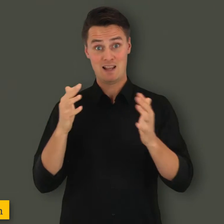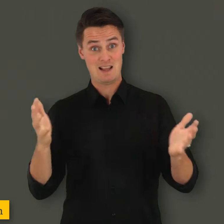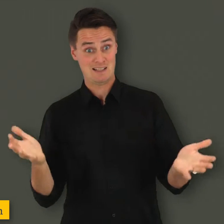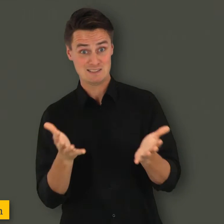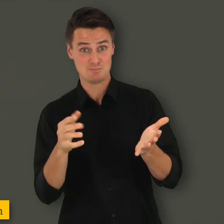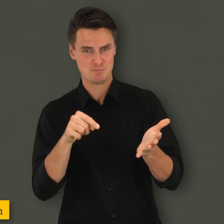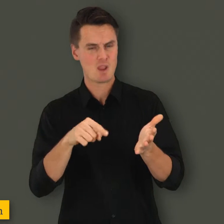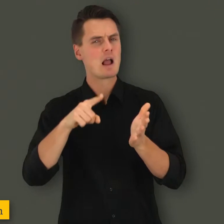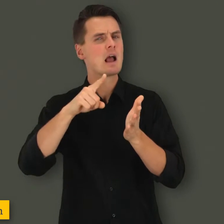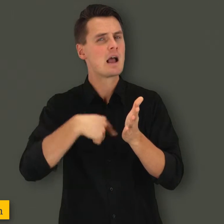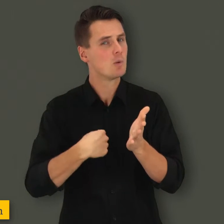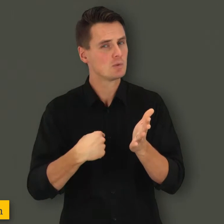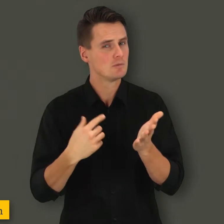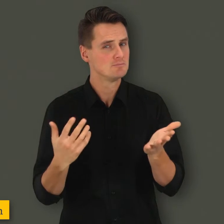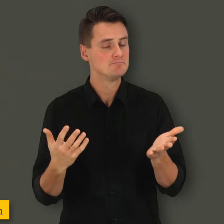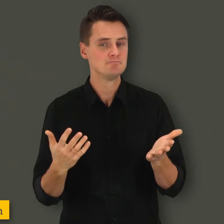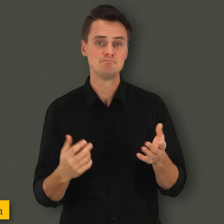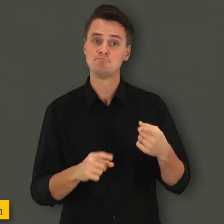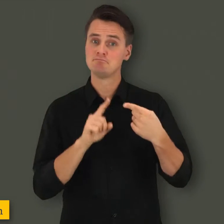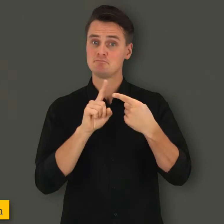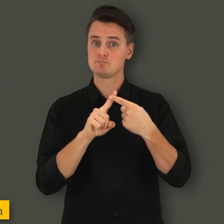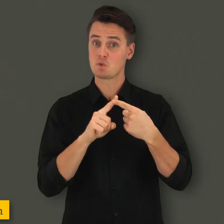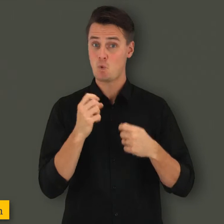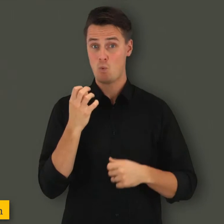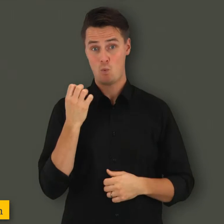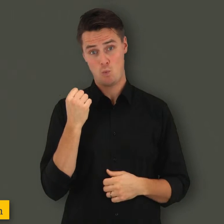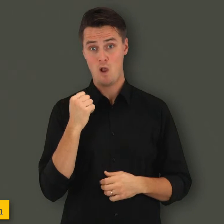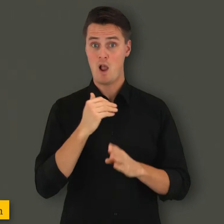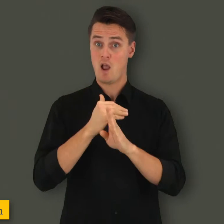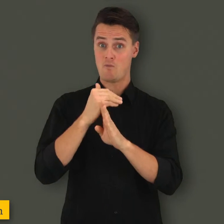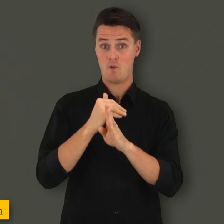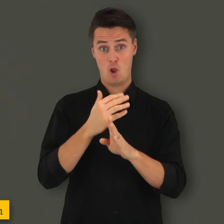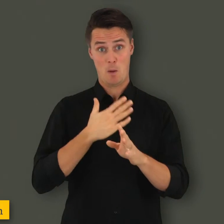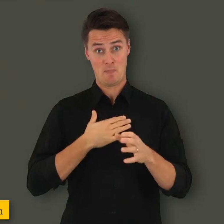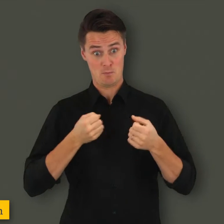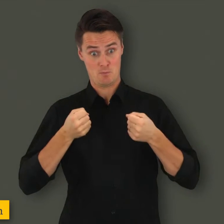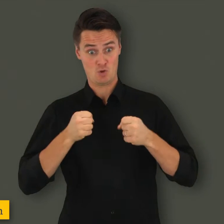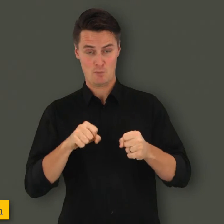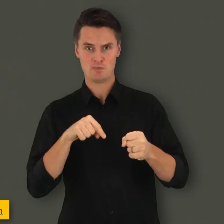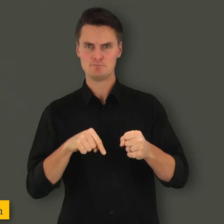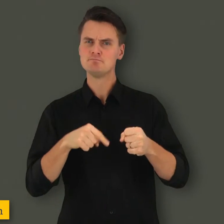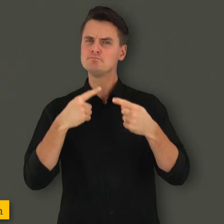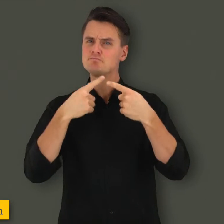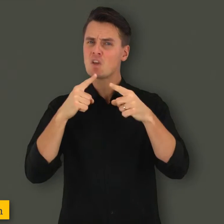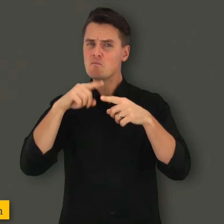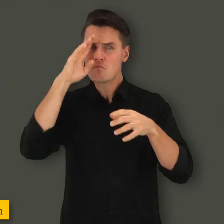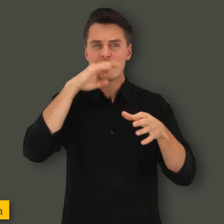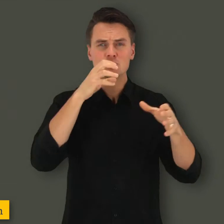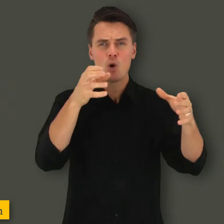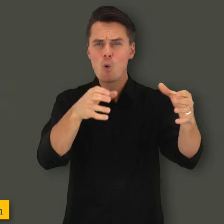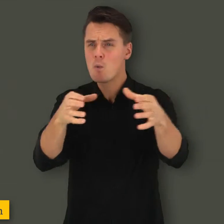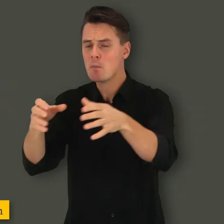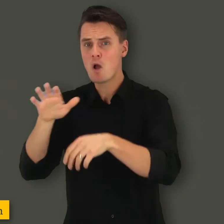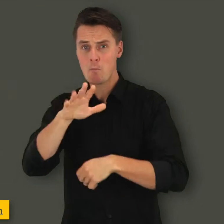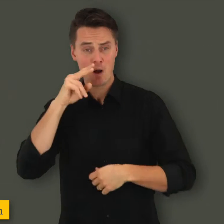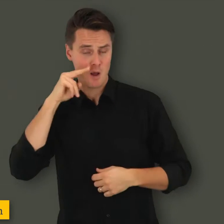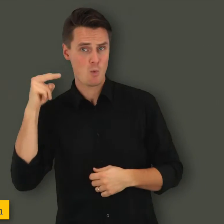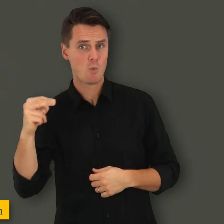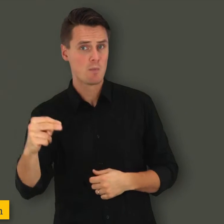Yhdenvertaisuuden edistäminen edellyttää Kykyä arvioida omaa toimintaa eri väestöryhmien